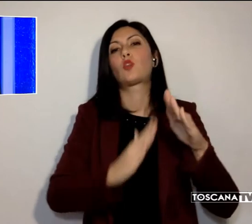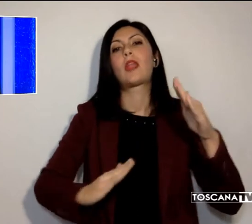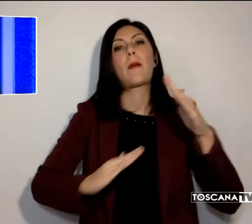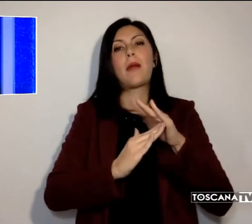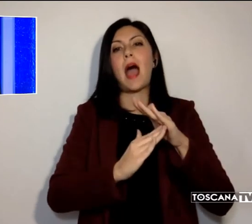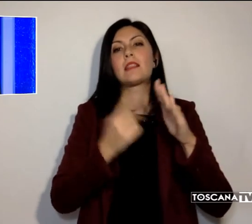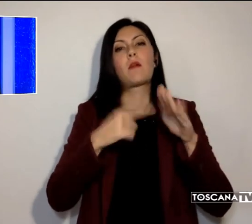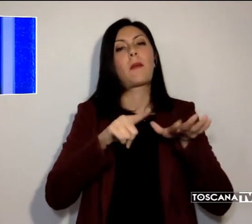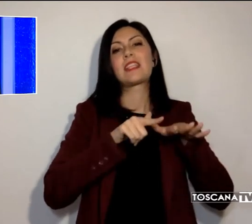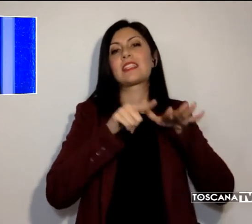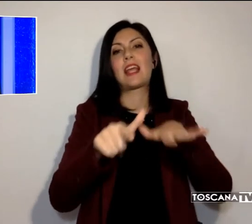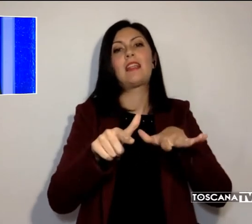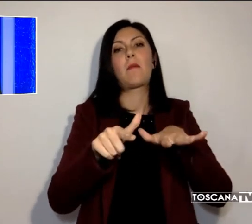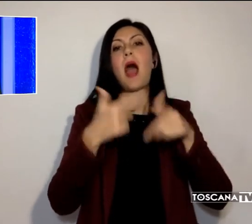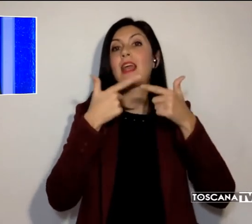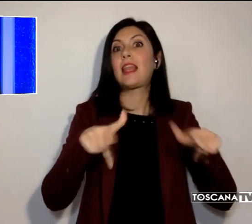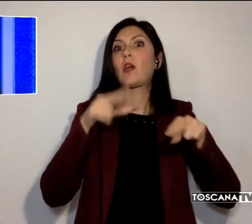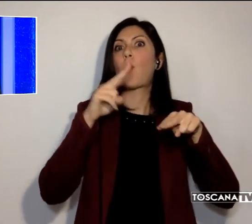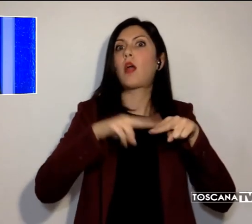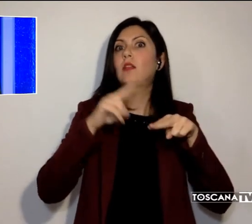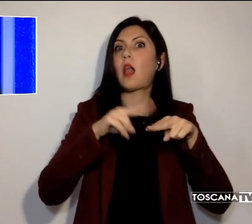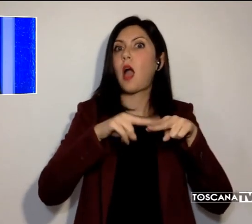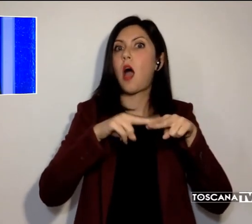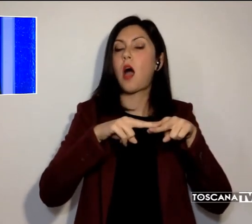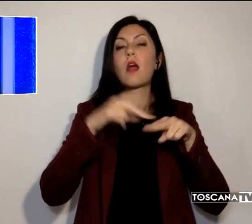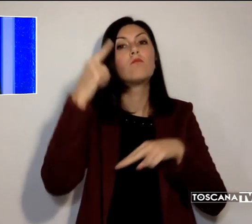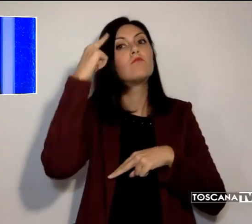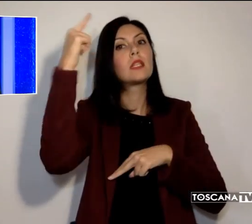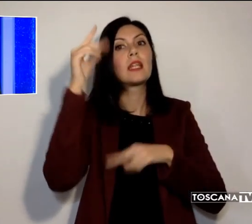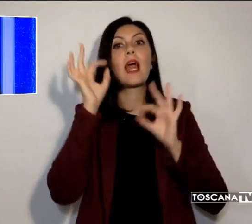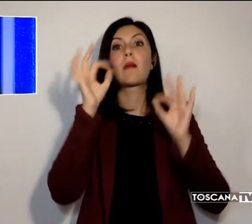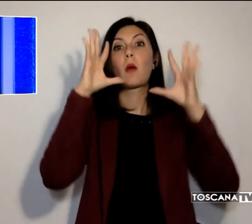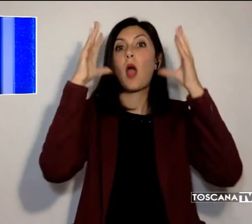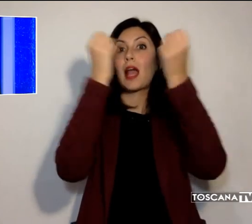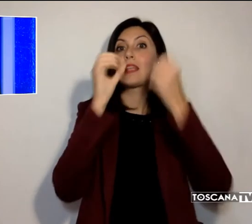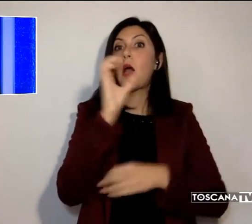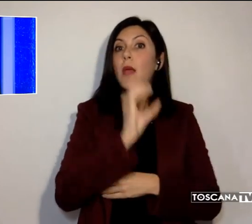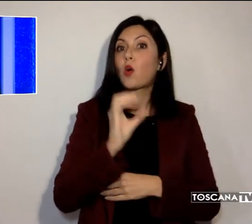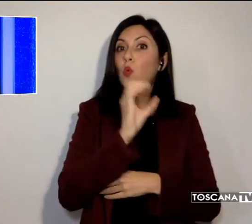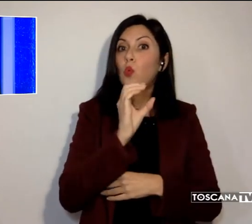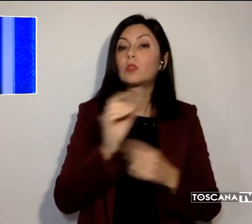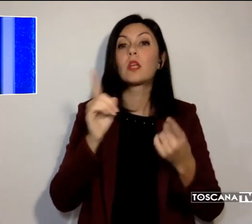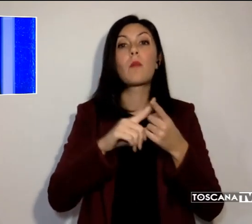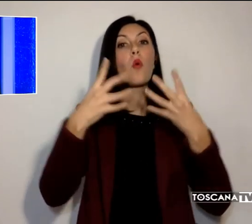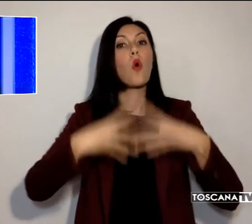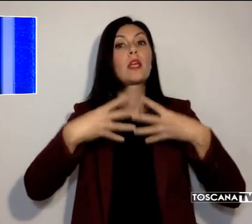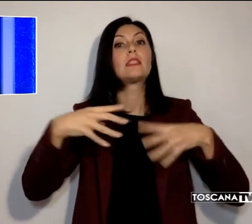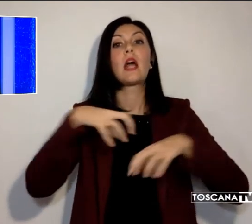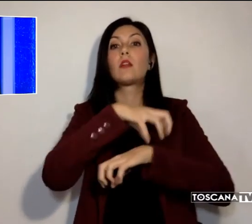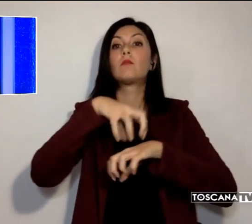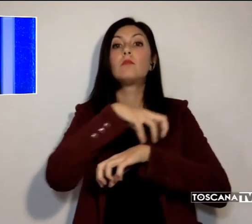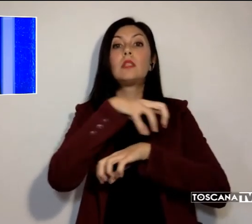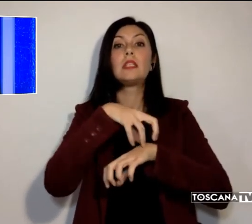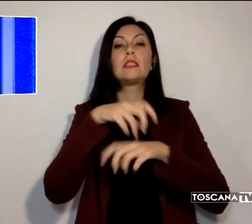lingua italiana, iniziativa ideata dall'Accademia della Crusca e organizzata dal Ministero degli Affari